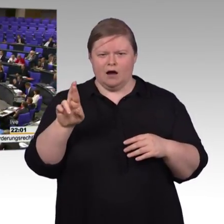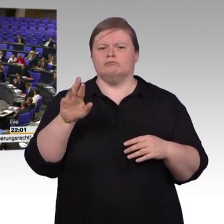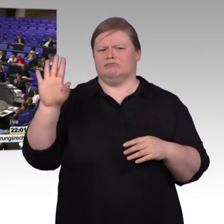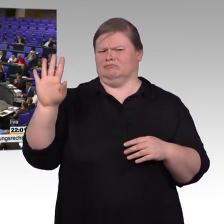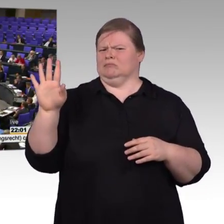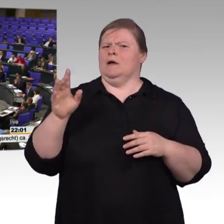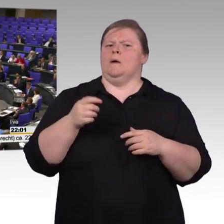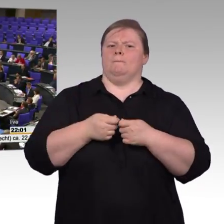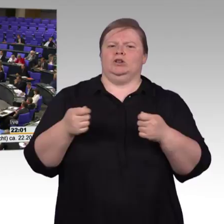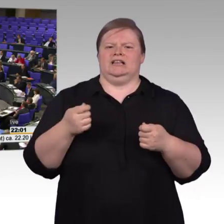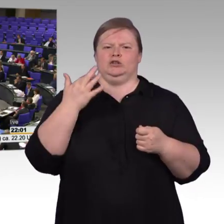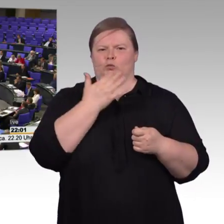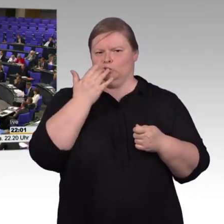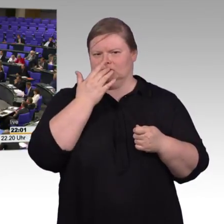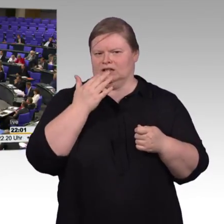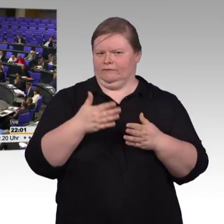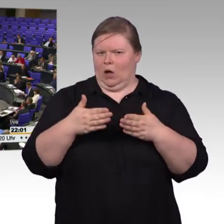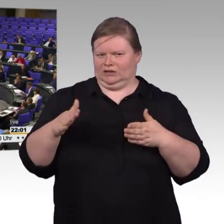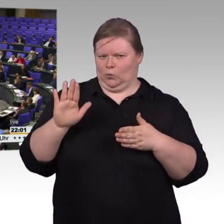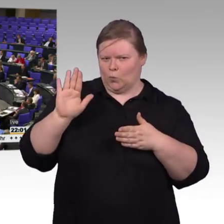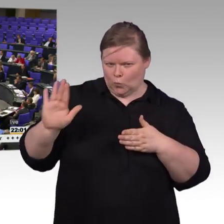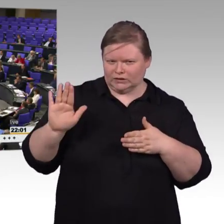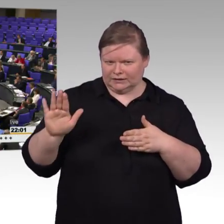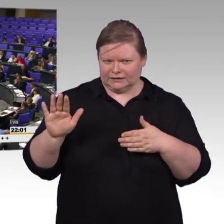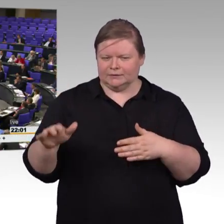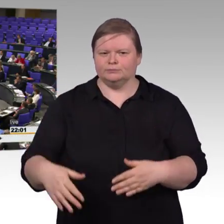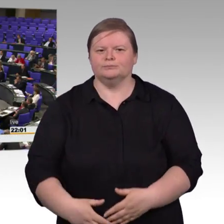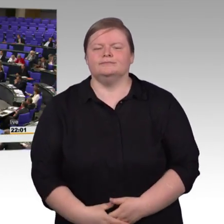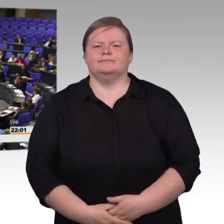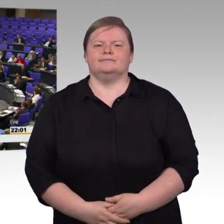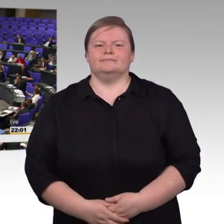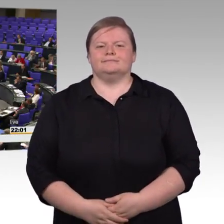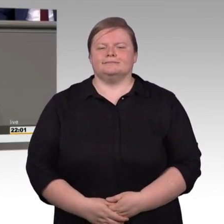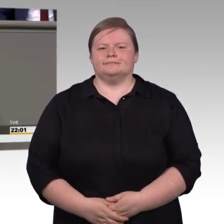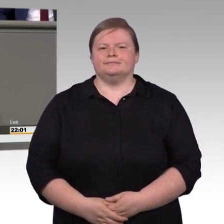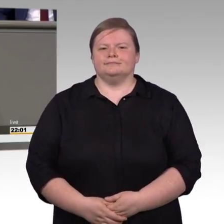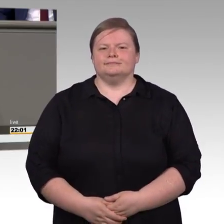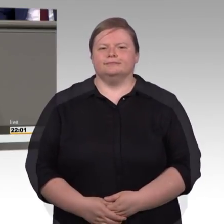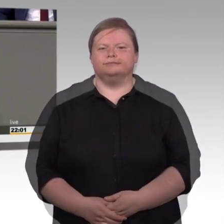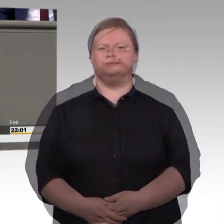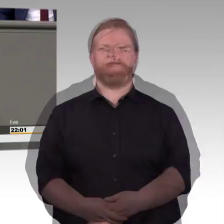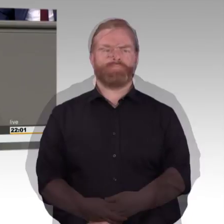einen Hinweis an die AfD. Herr Sichert, Sie haben vielleicht Ihr Manuskript